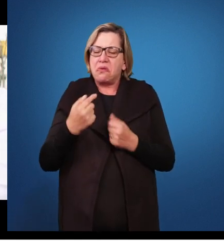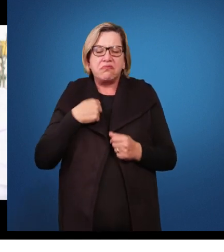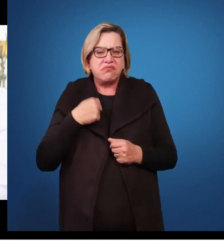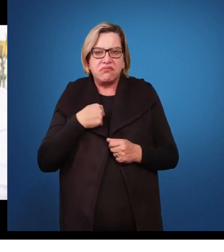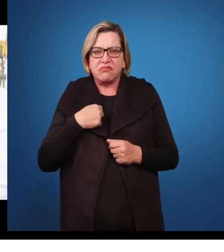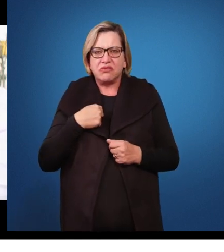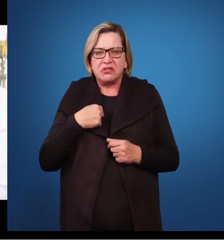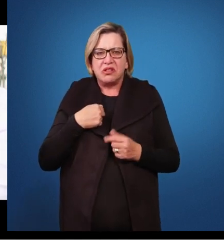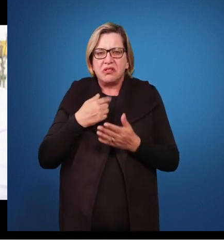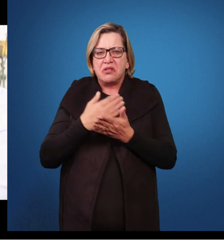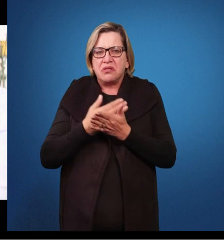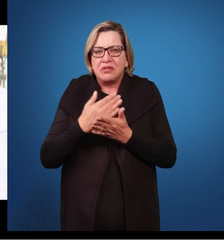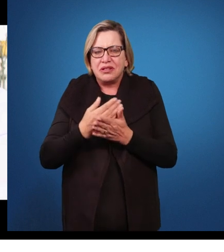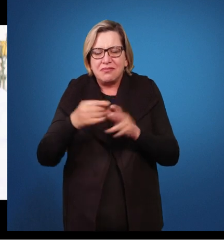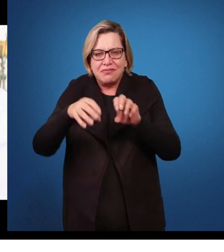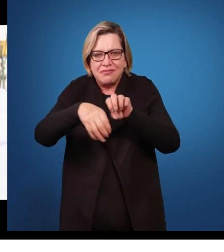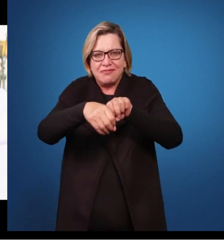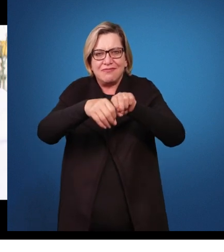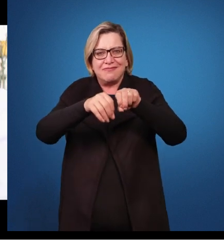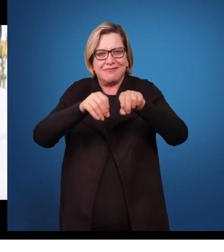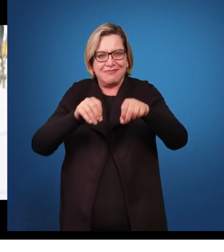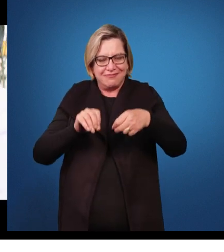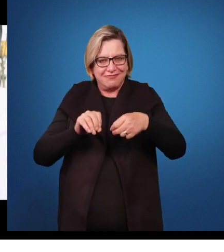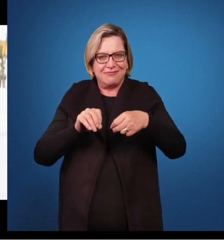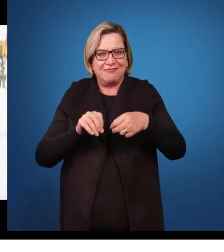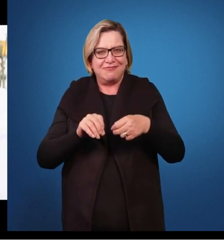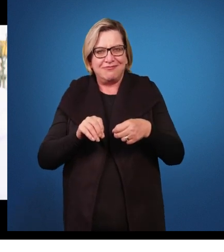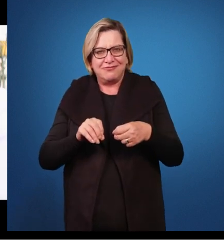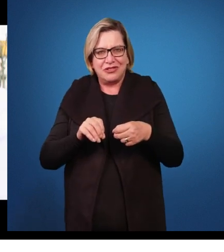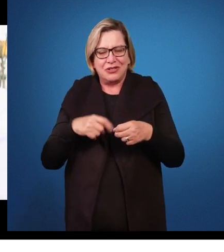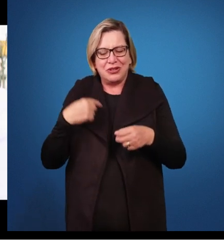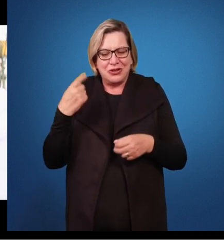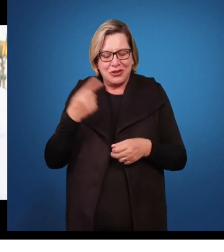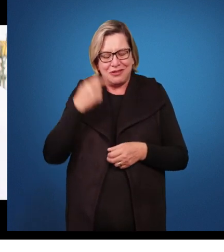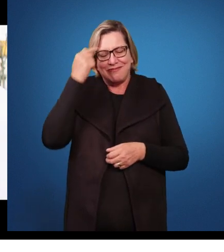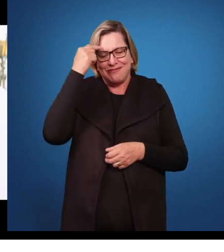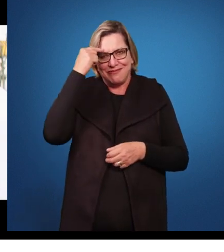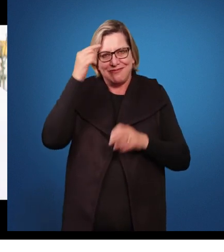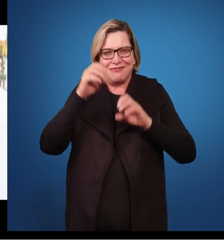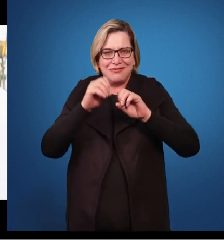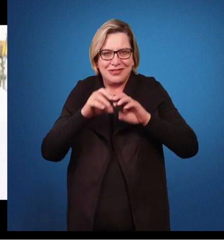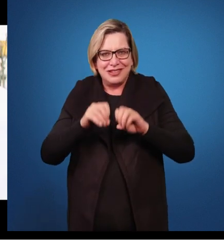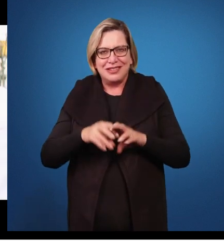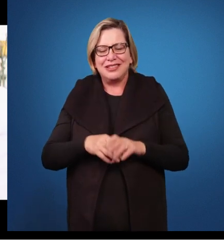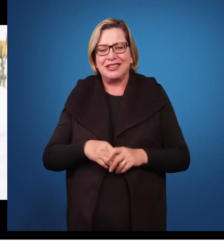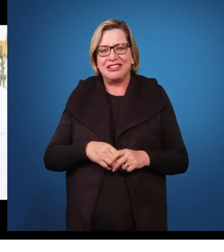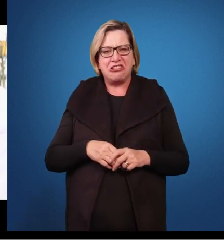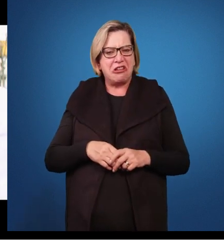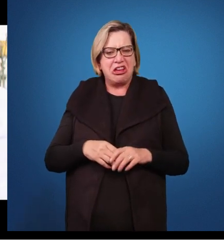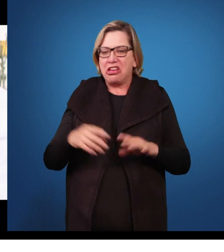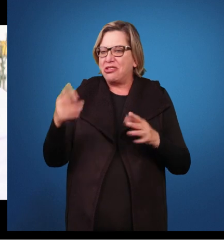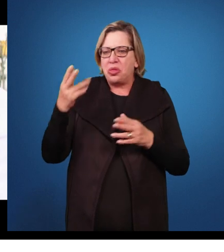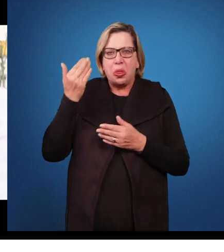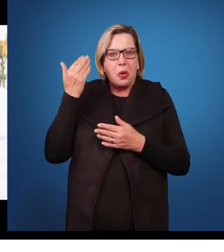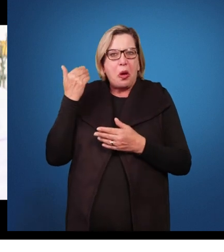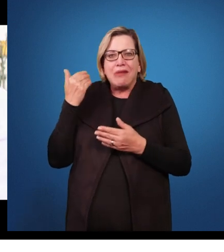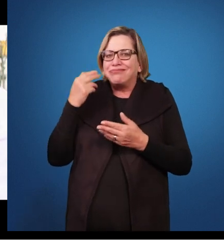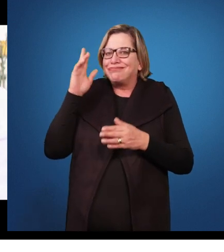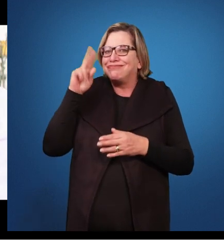formação dentro da área, quando a gente pensa educacional, em que nem se falava sobre esse tema. Então, tema